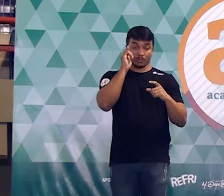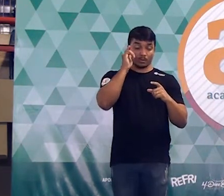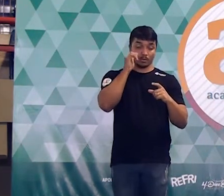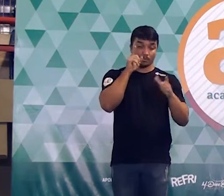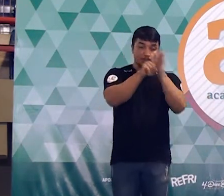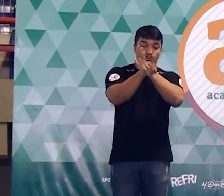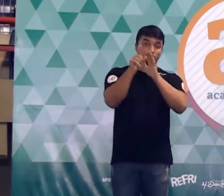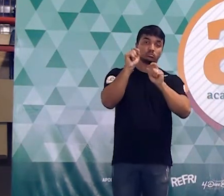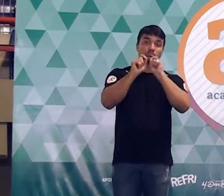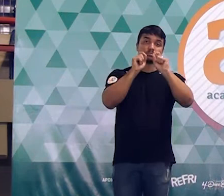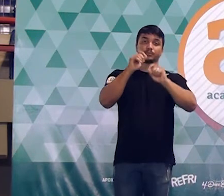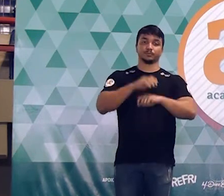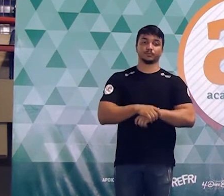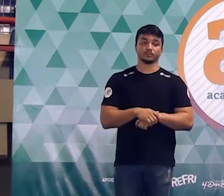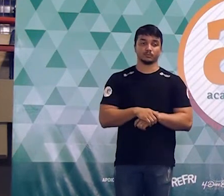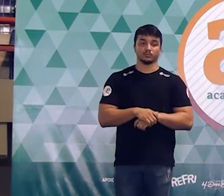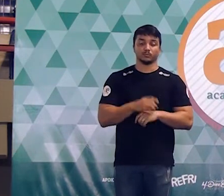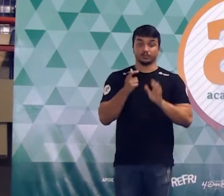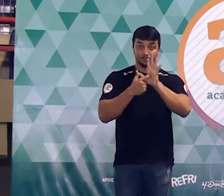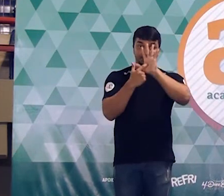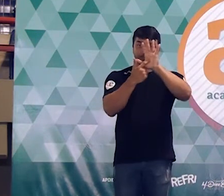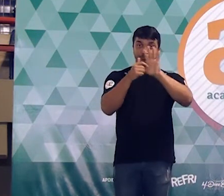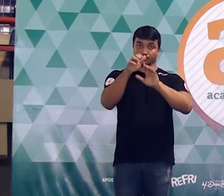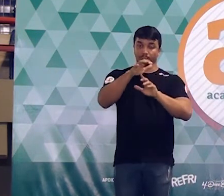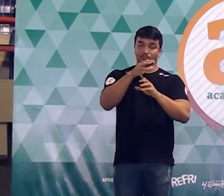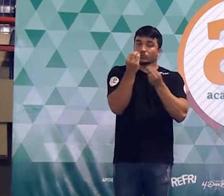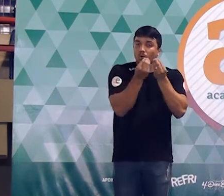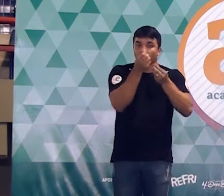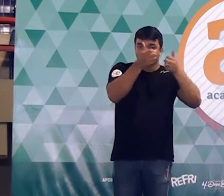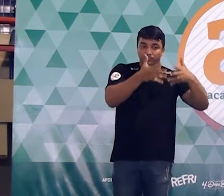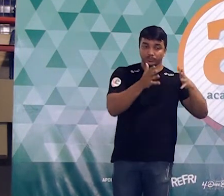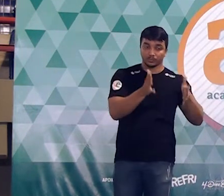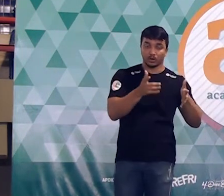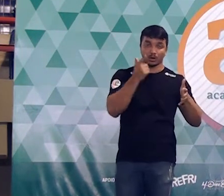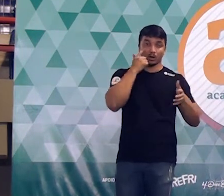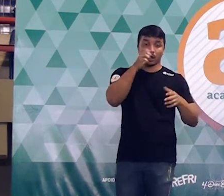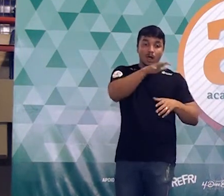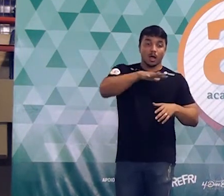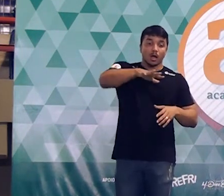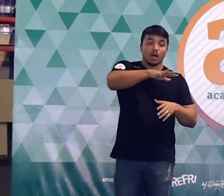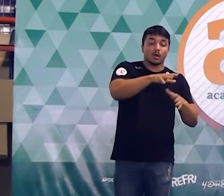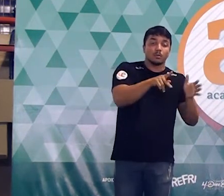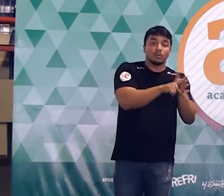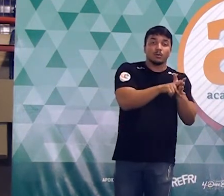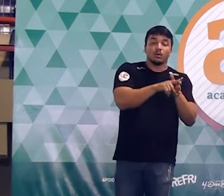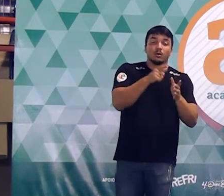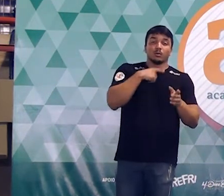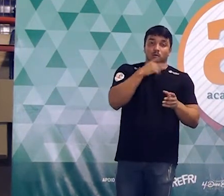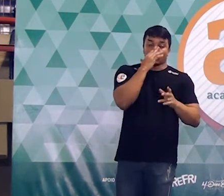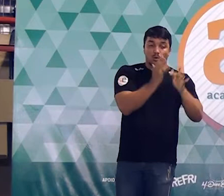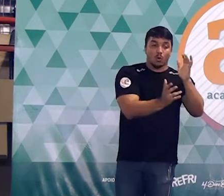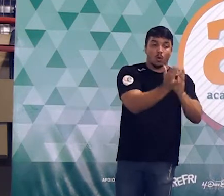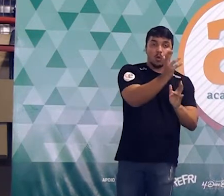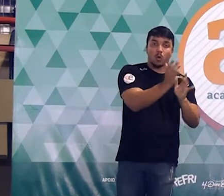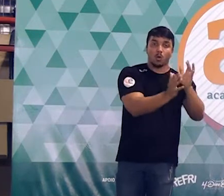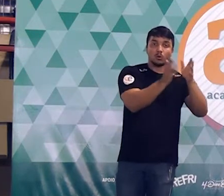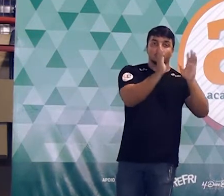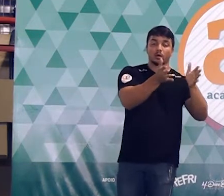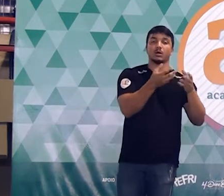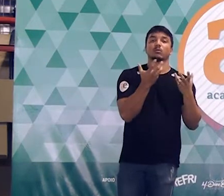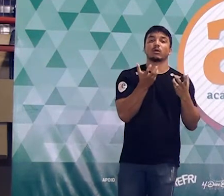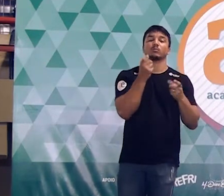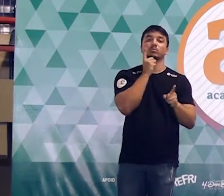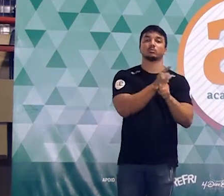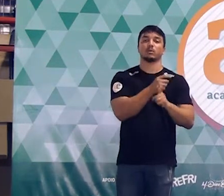questão é seguinte nessas condições apresentadas eu quero saber qual é a área da região queimada em metros